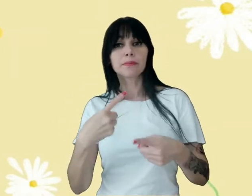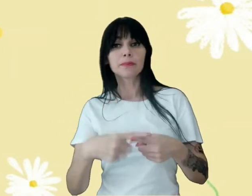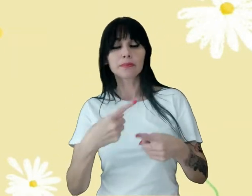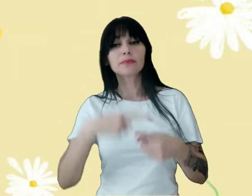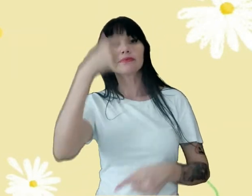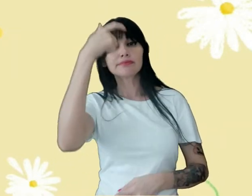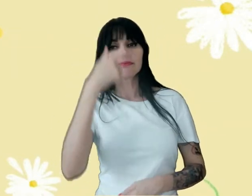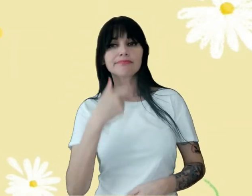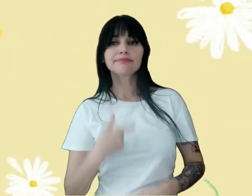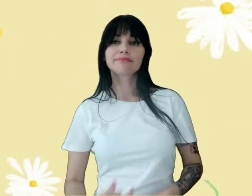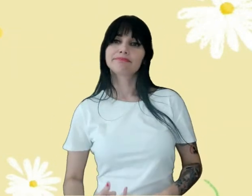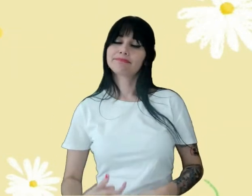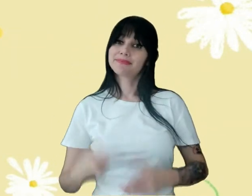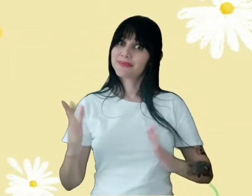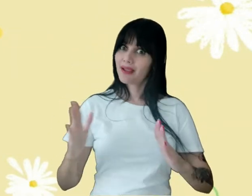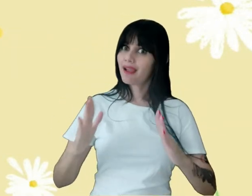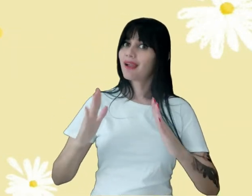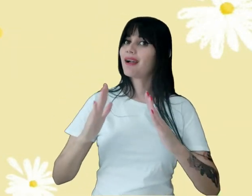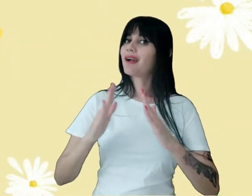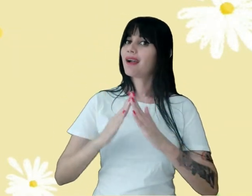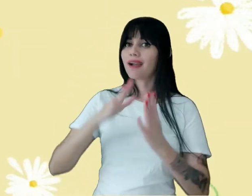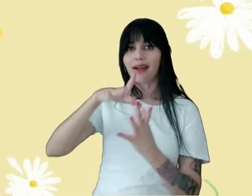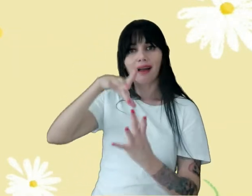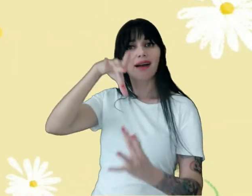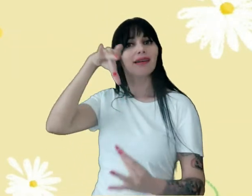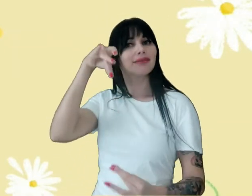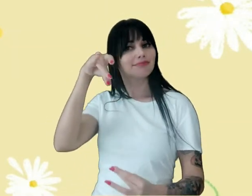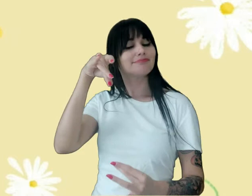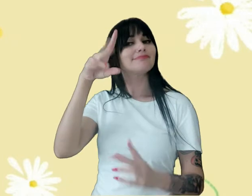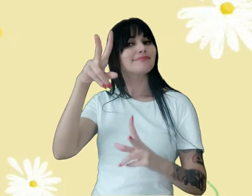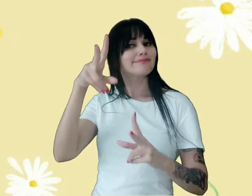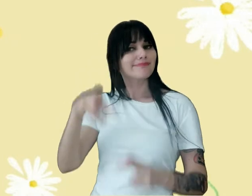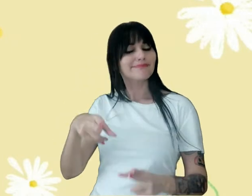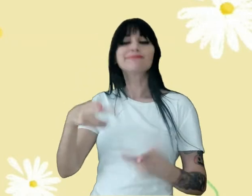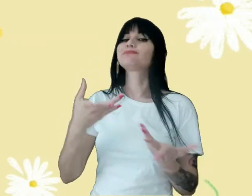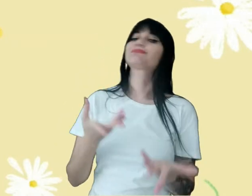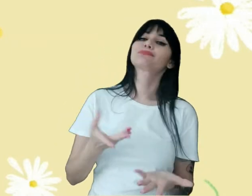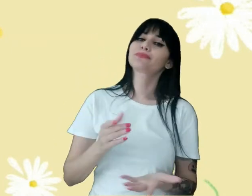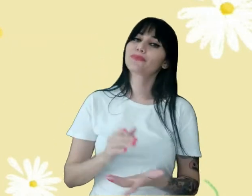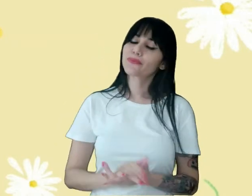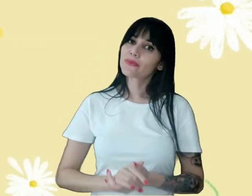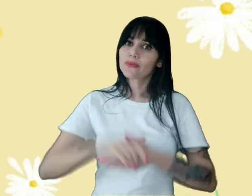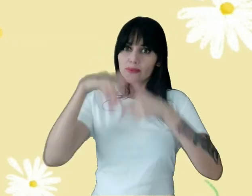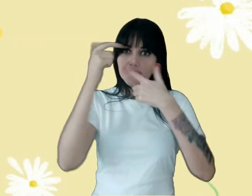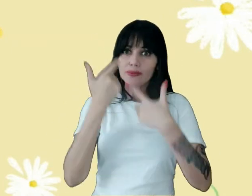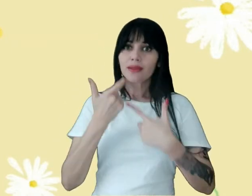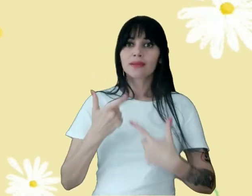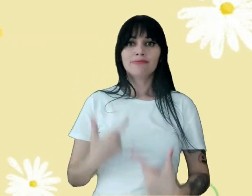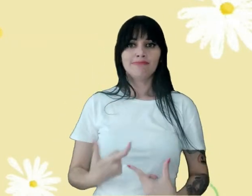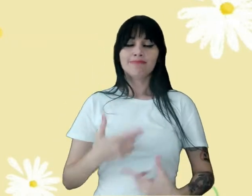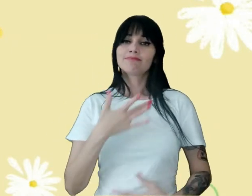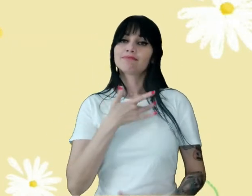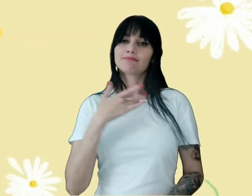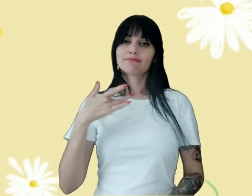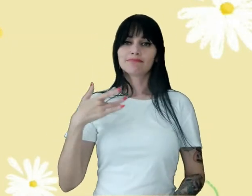É a casa do espírito E para mantermos para mantermos o nosso corpo Saudável E